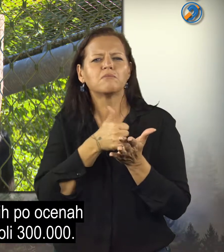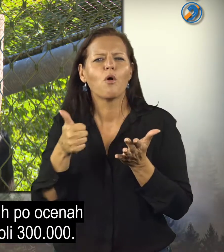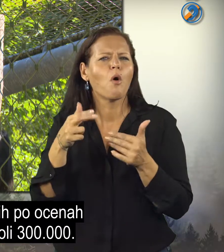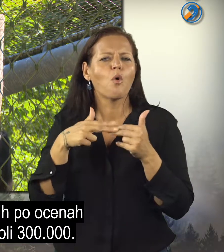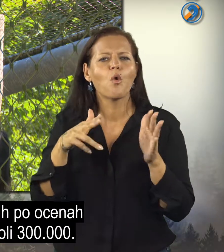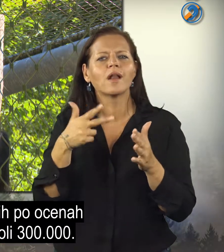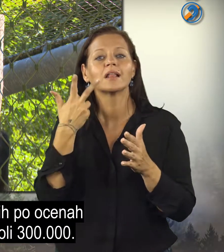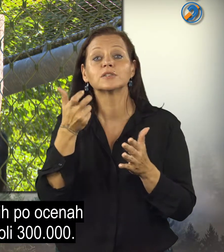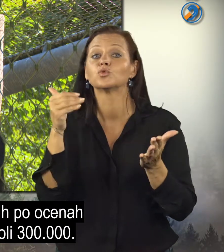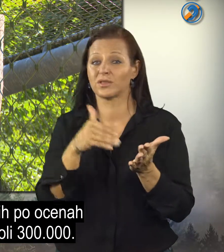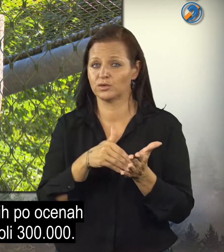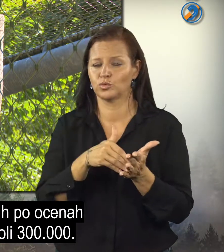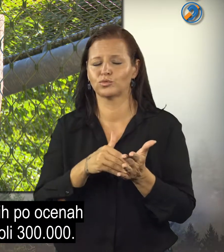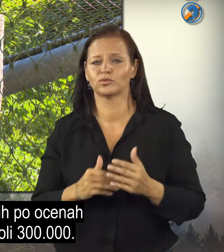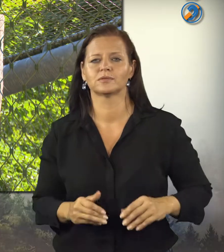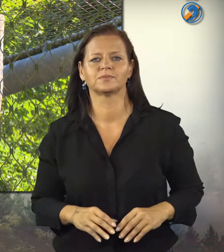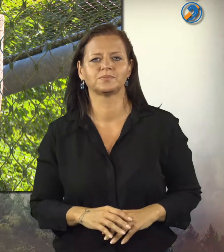okoli 300 tisoč.